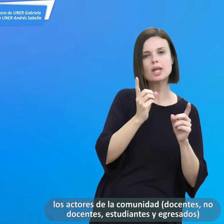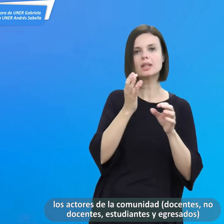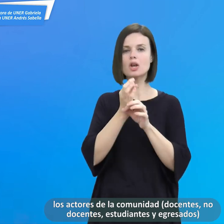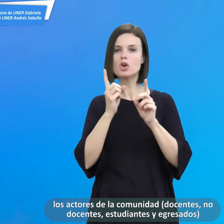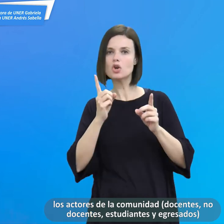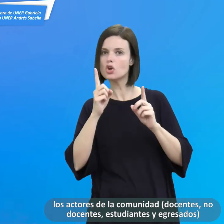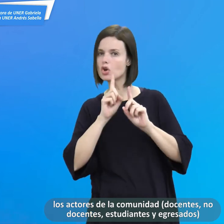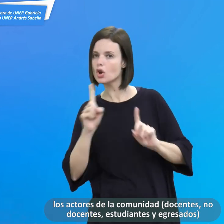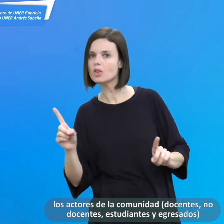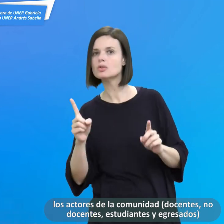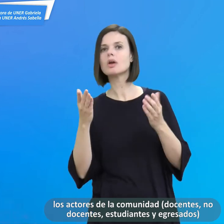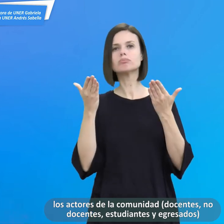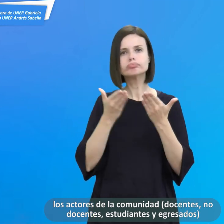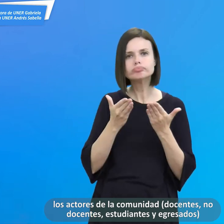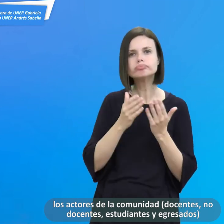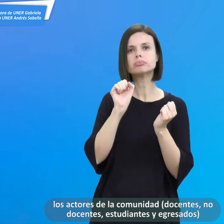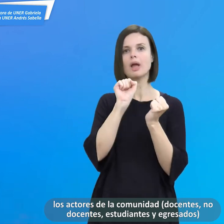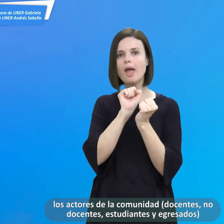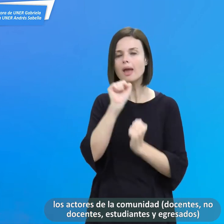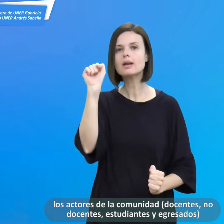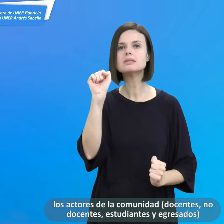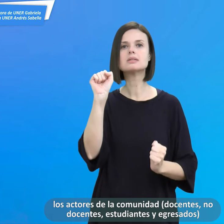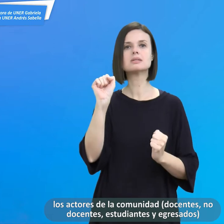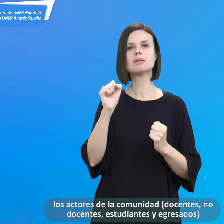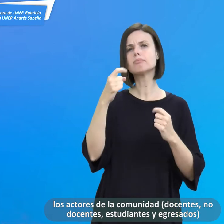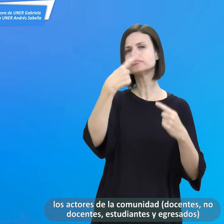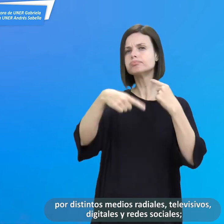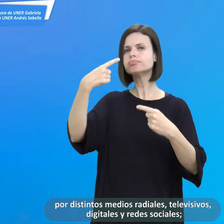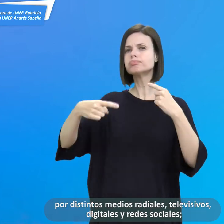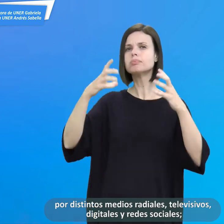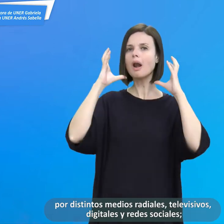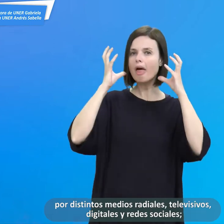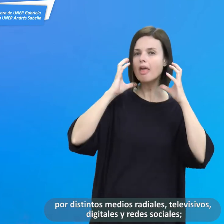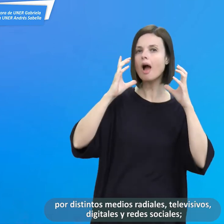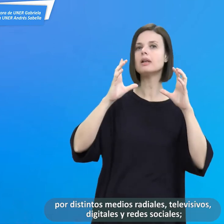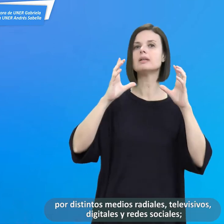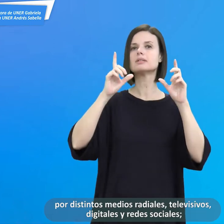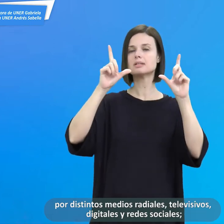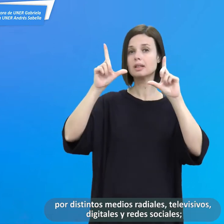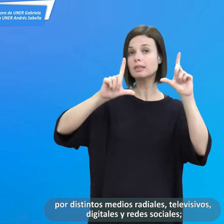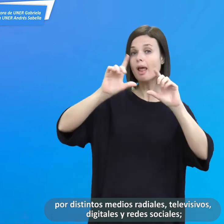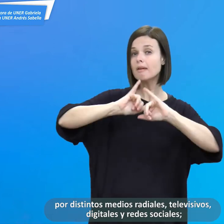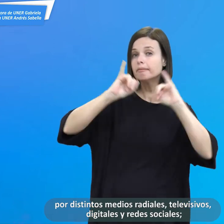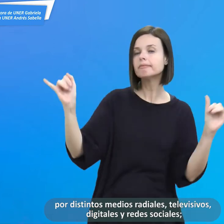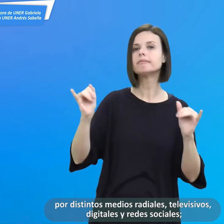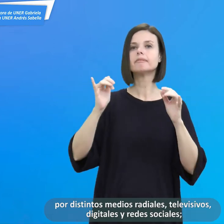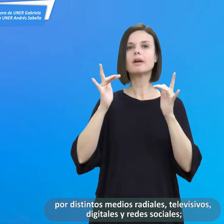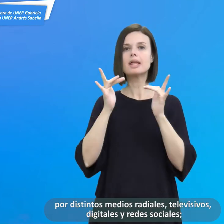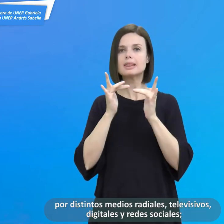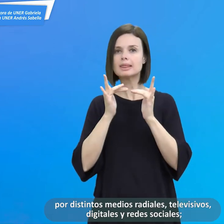comunidad, docentes, no docentes, estudiantes y egresados por distintos medios